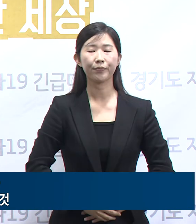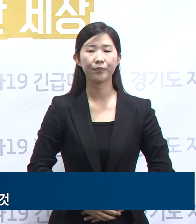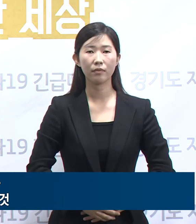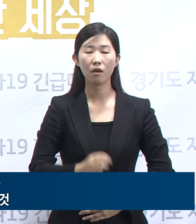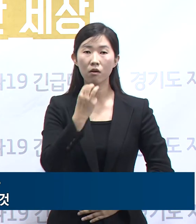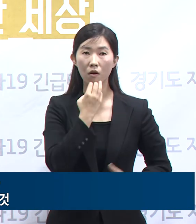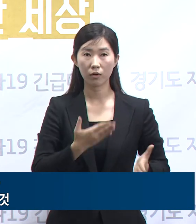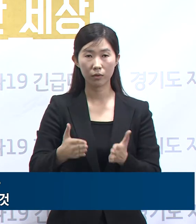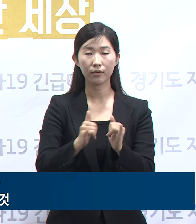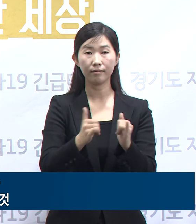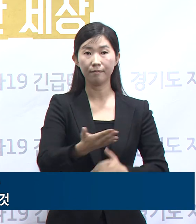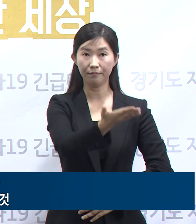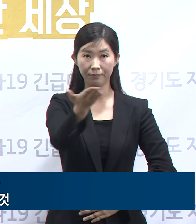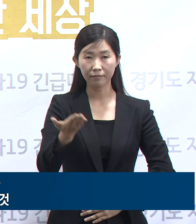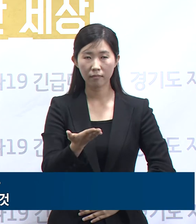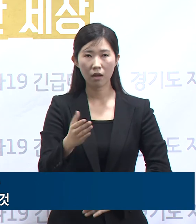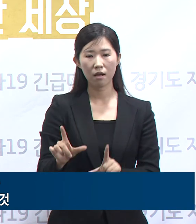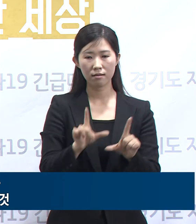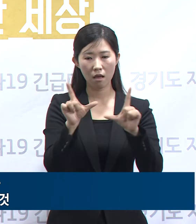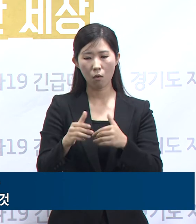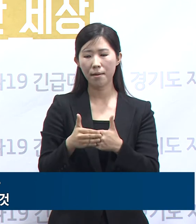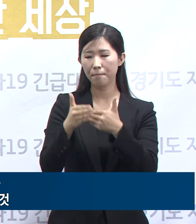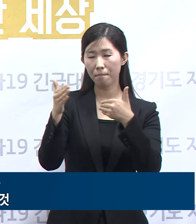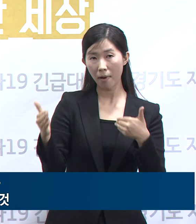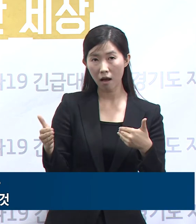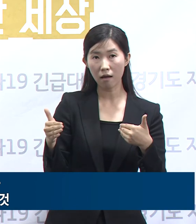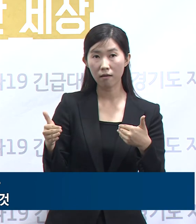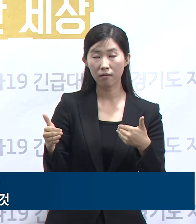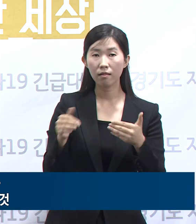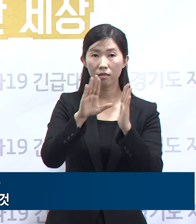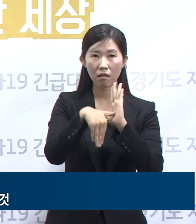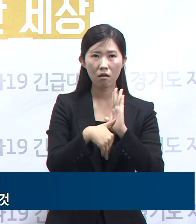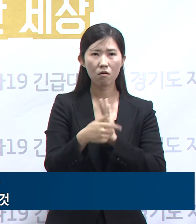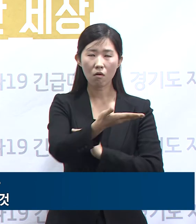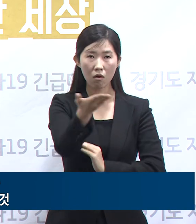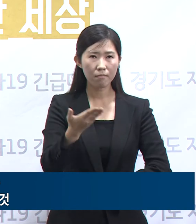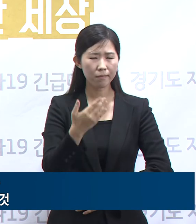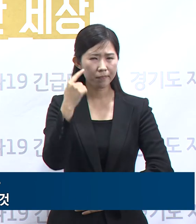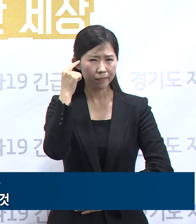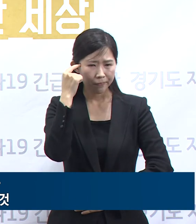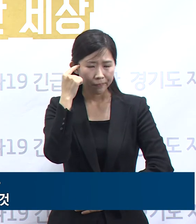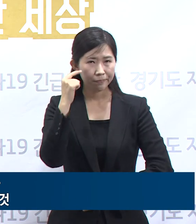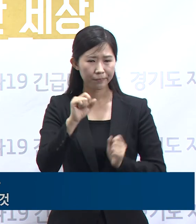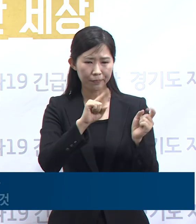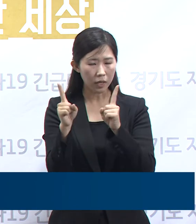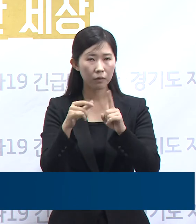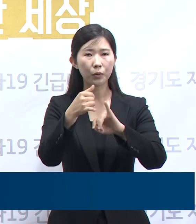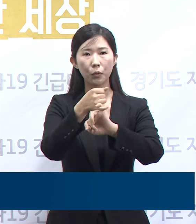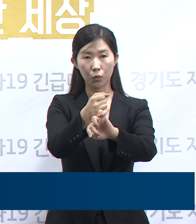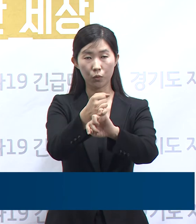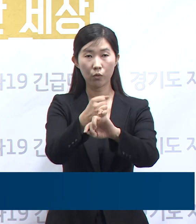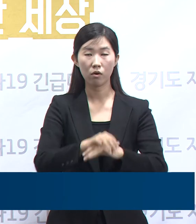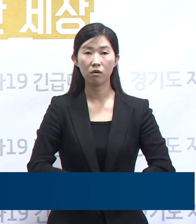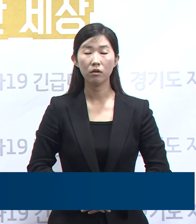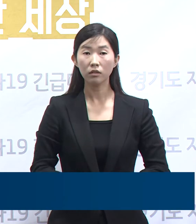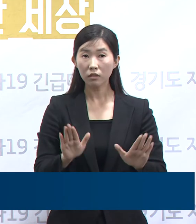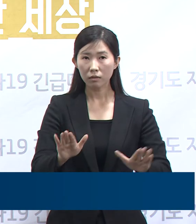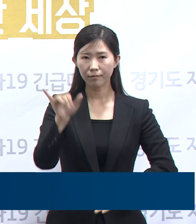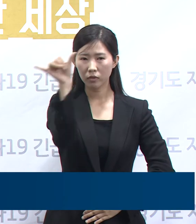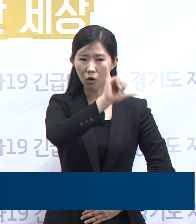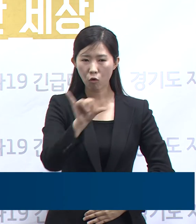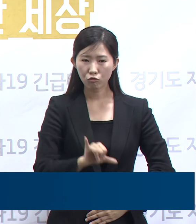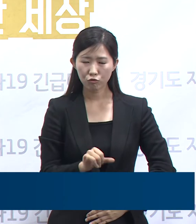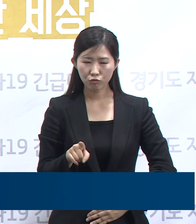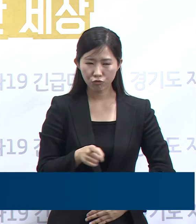도민 여러분, 생활 속 거리 두기로 전환이 되었지만 경계의 힘을 늦춰서는 안 됩니다. 최근 전국적으로 역학조사를